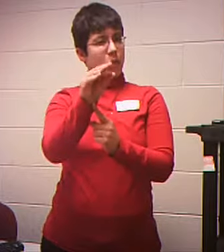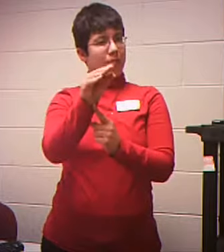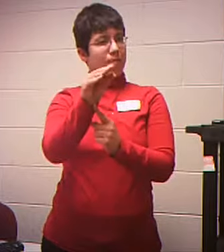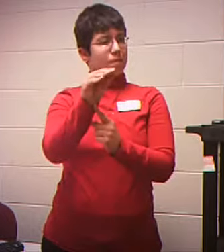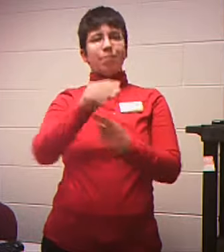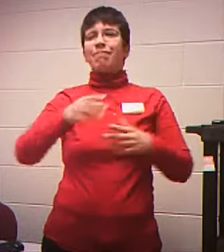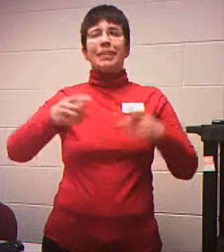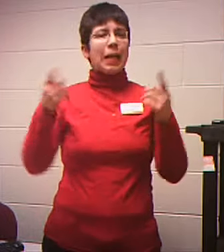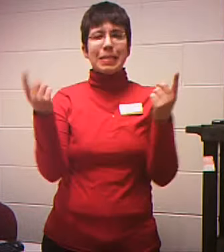おやすみな